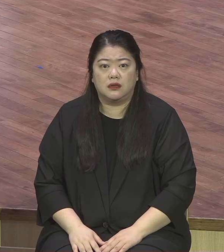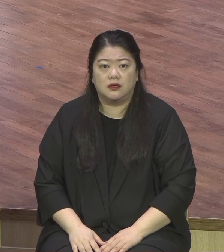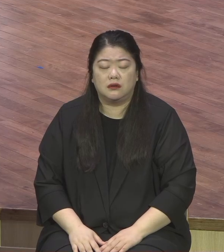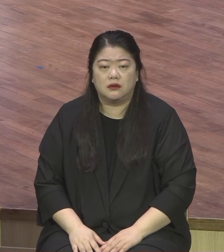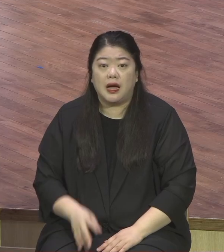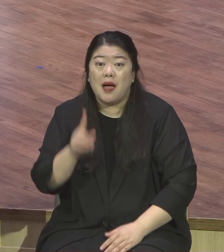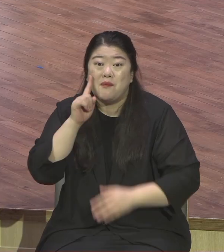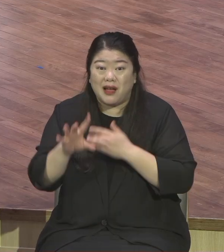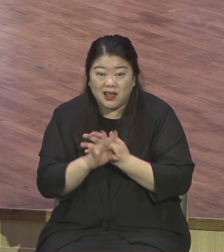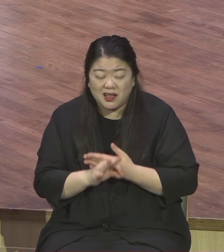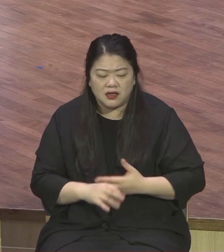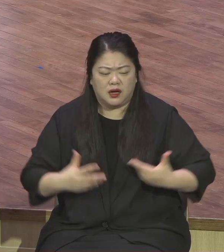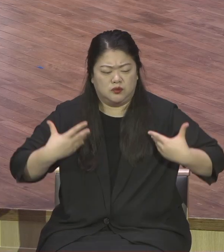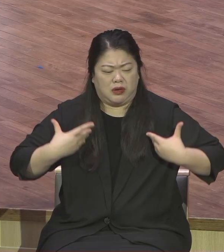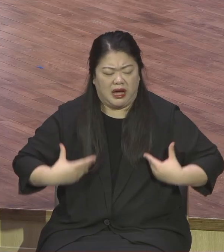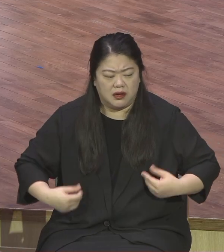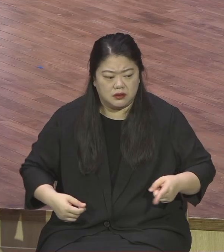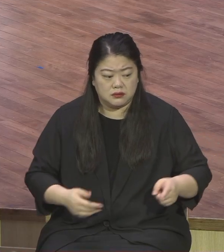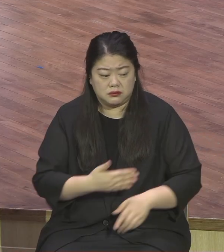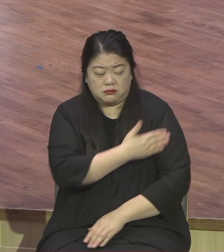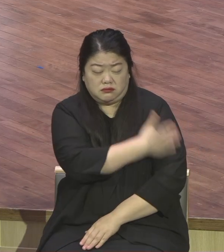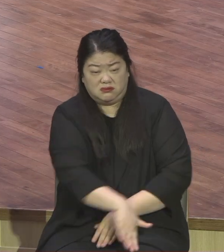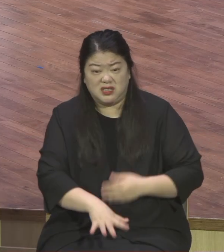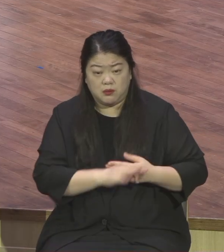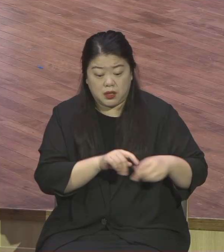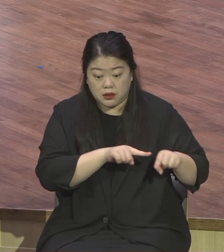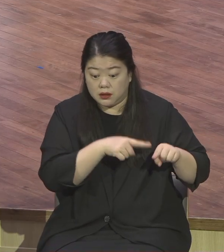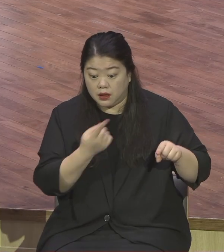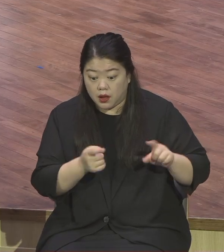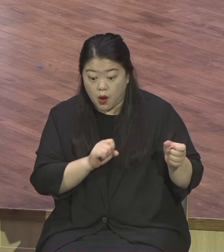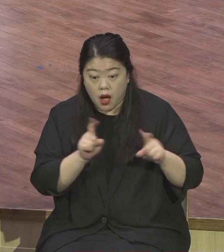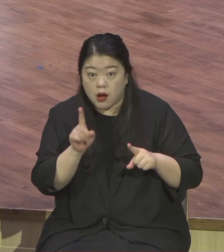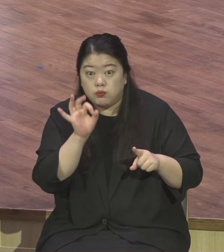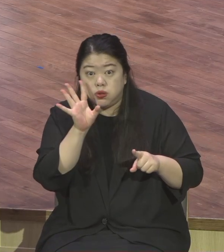뭐요 새로운 힘을 얻을 수가 있다